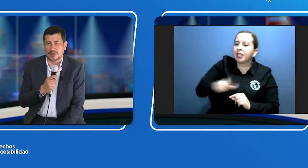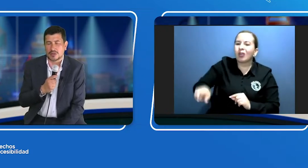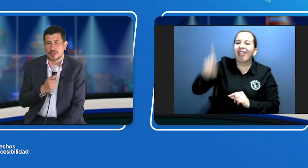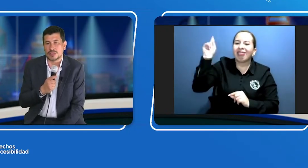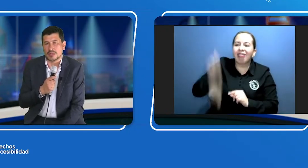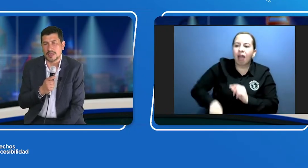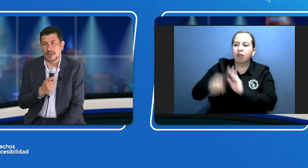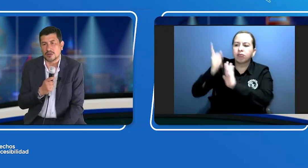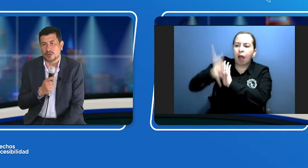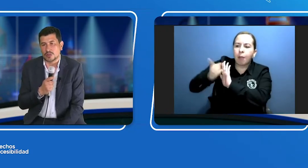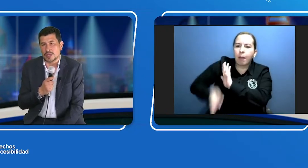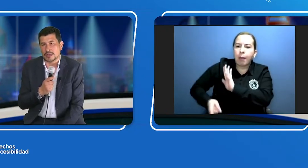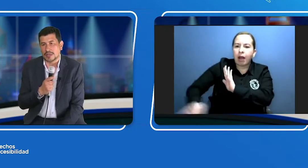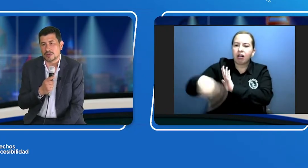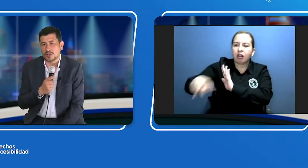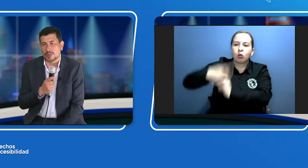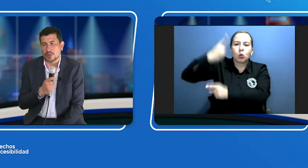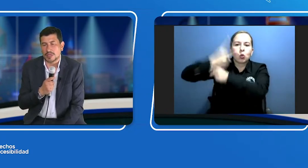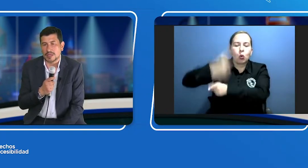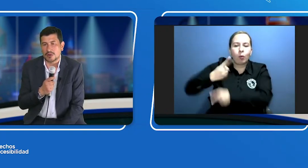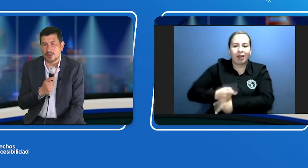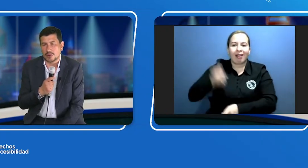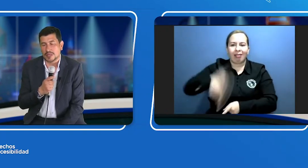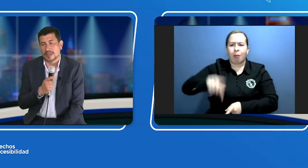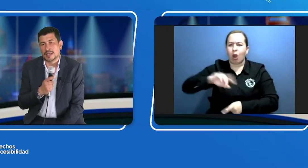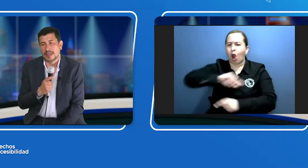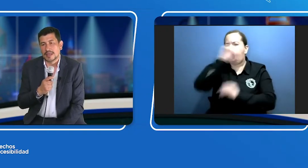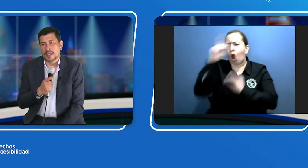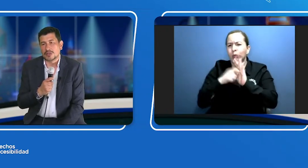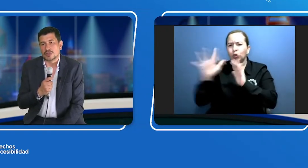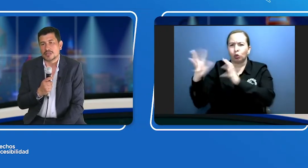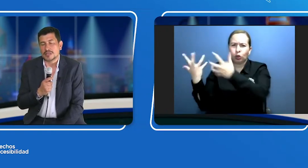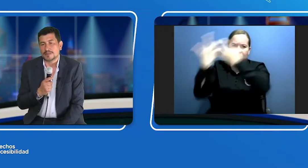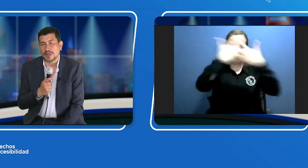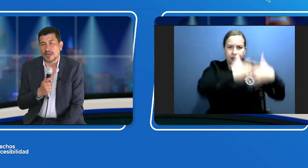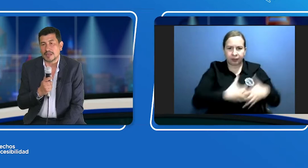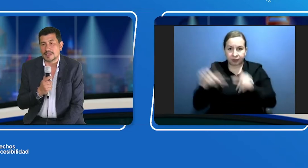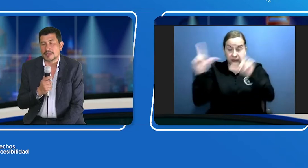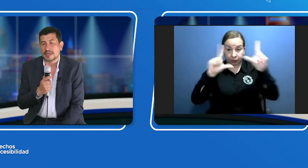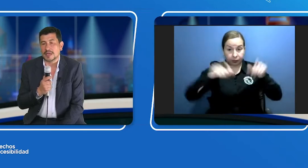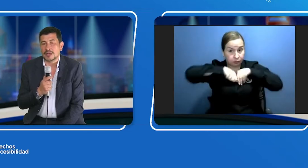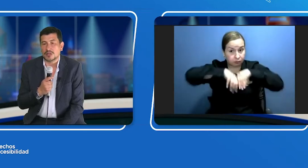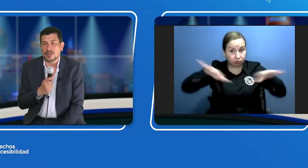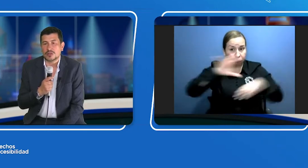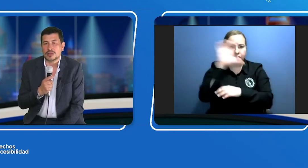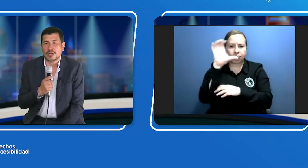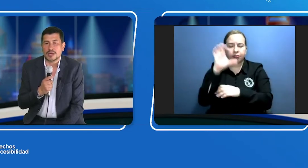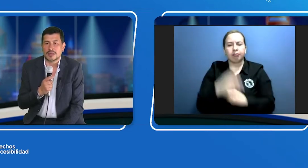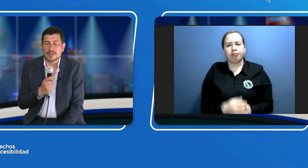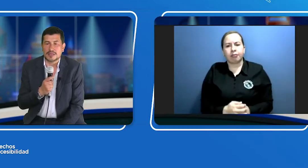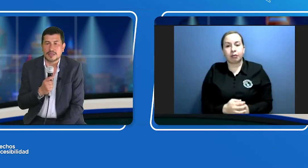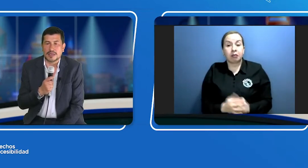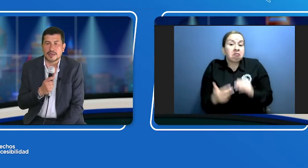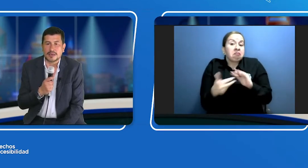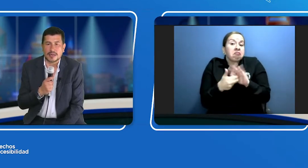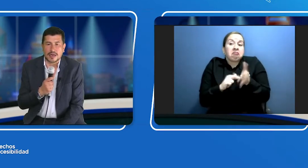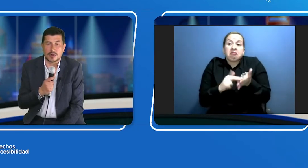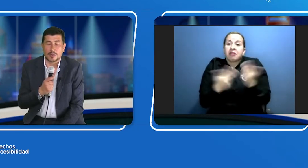ecosistema audiovisual de televisión pública en Colombia. Entonces, la necesidad no es otra distinta, Henry, a cumplir la